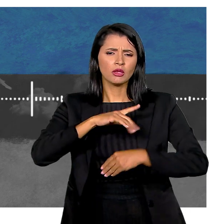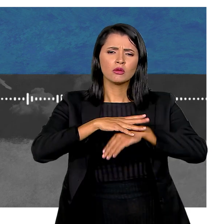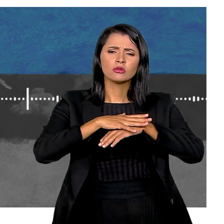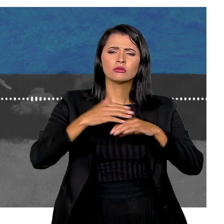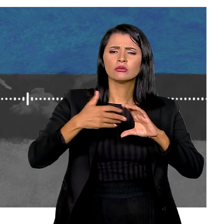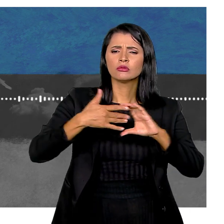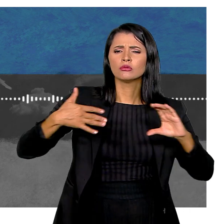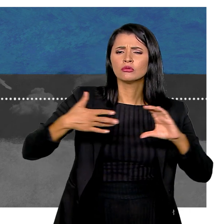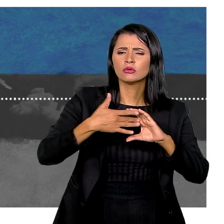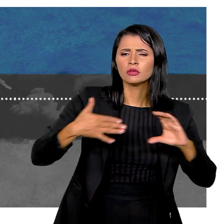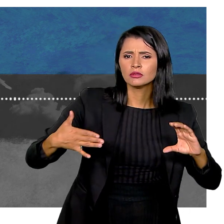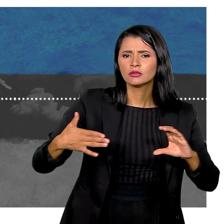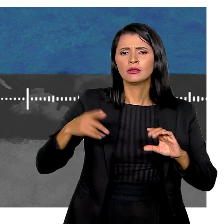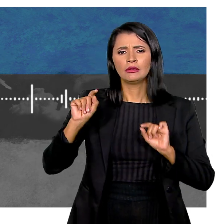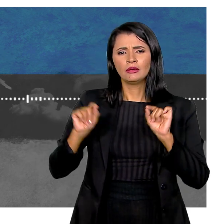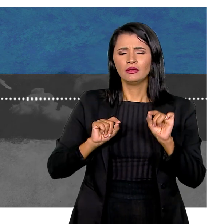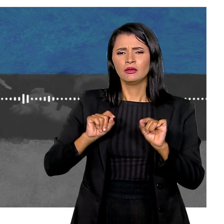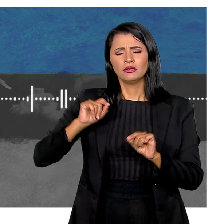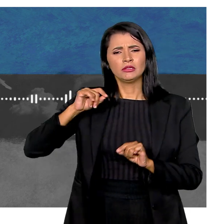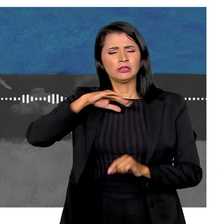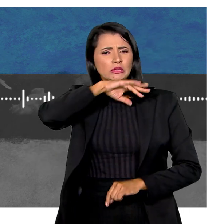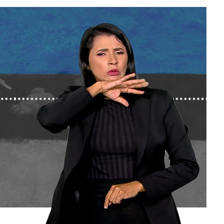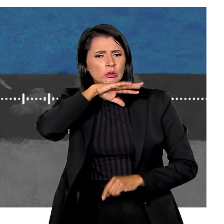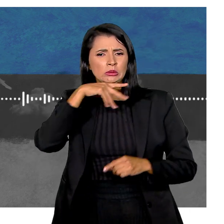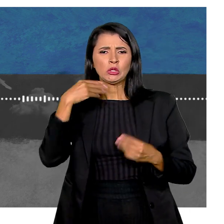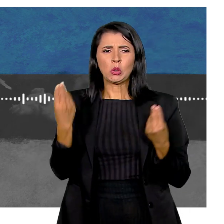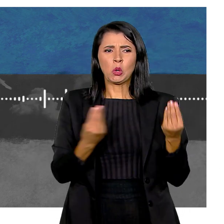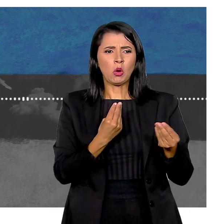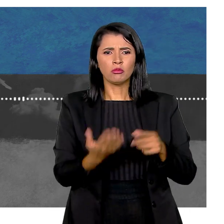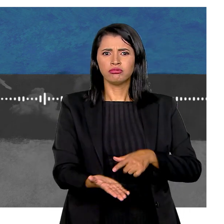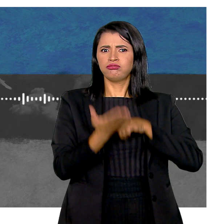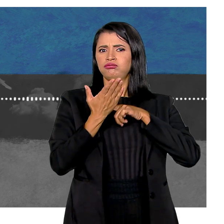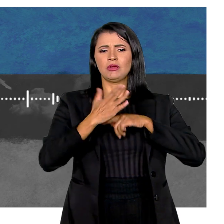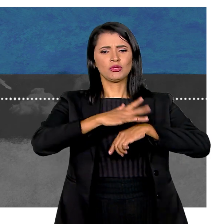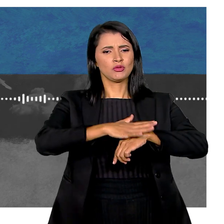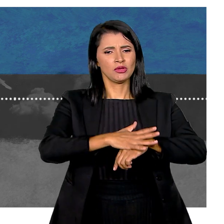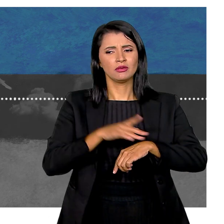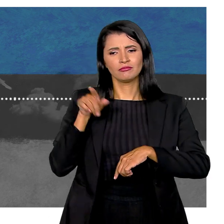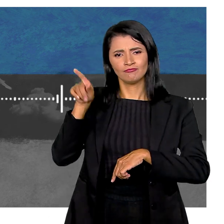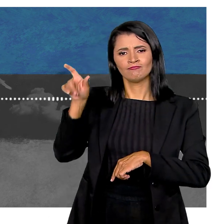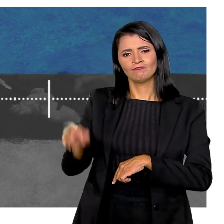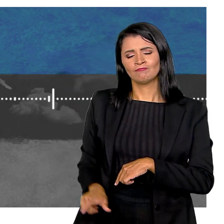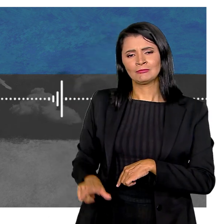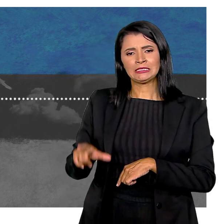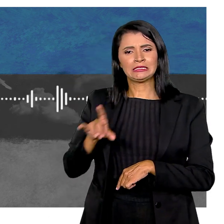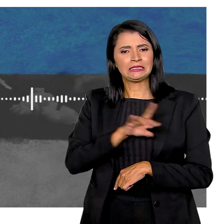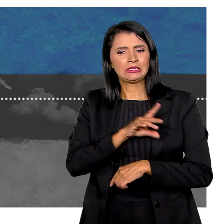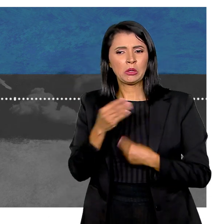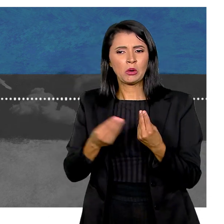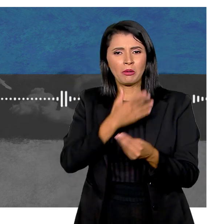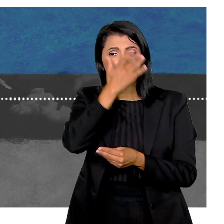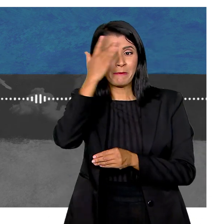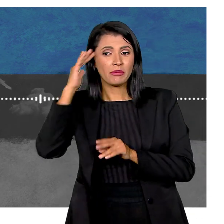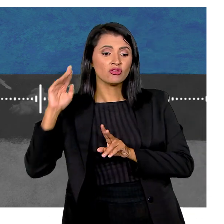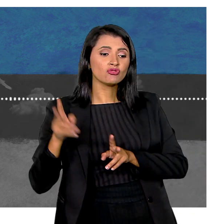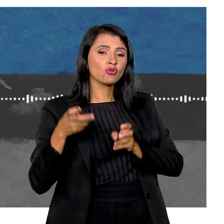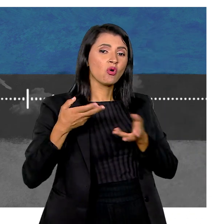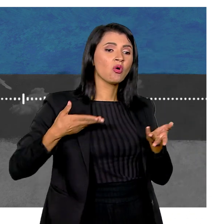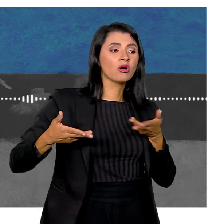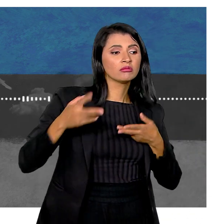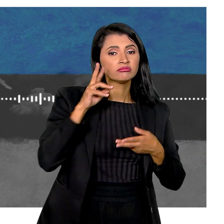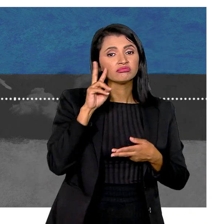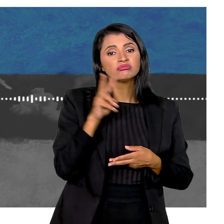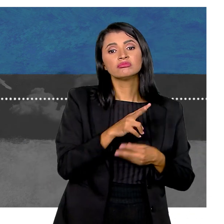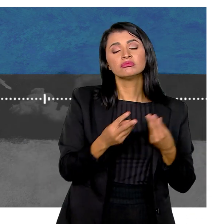conviver com uma doença rara Mais do que incômodo pela forma Como a doença se manifesta Ele tem é receio De como as pessoas